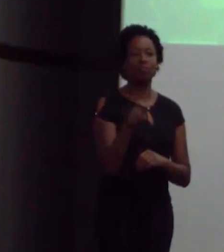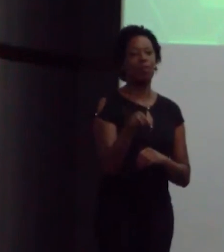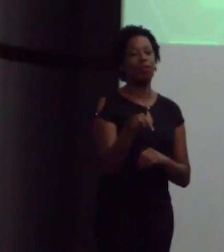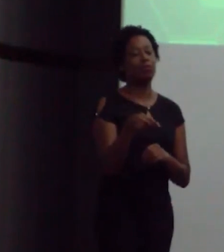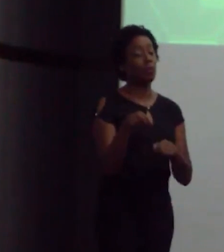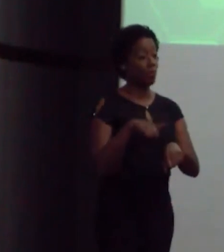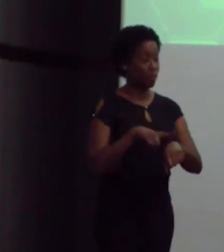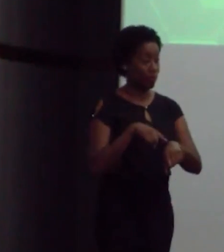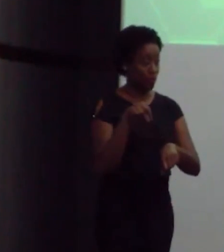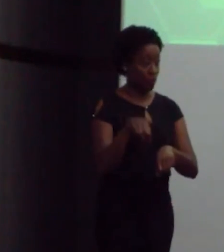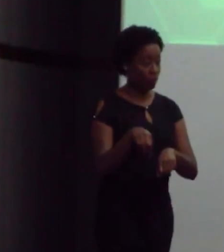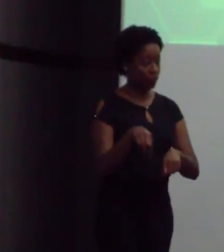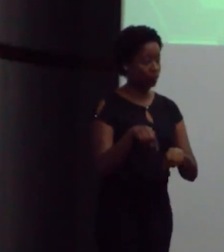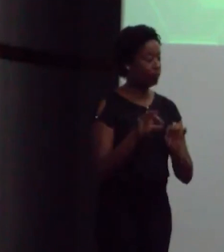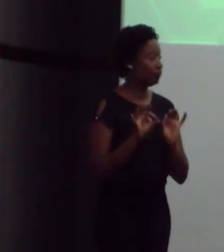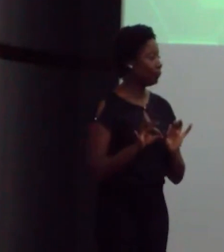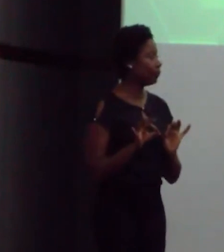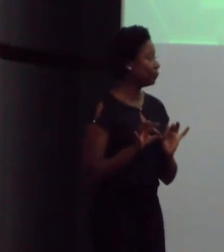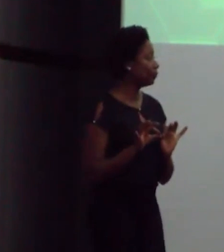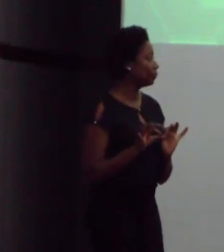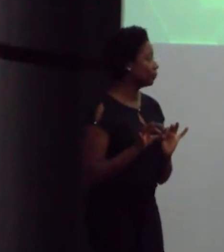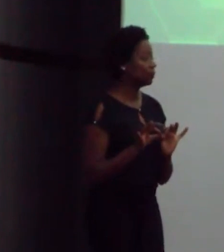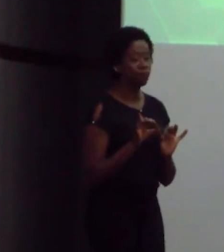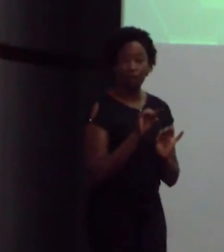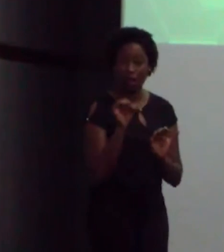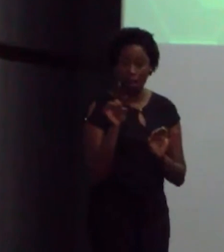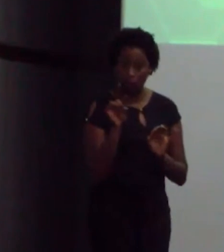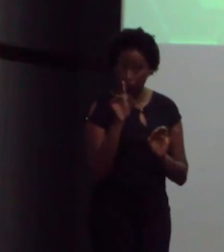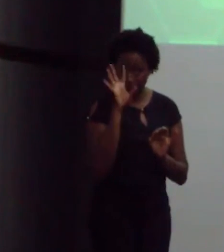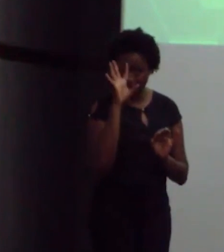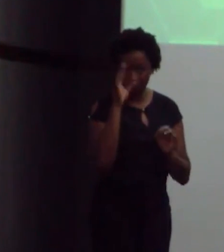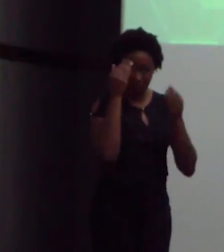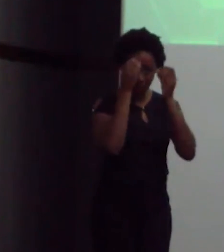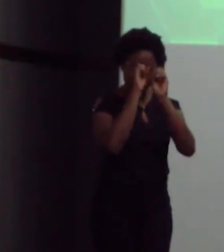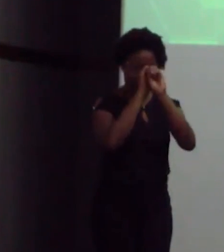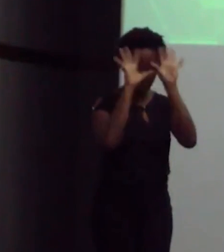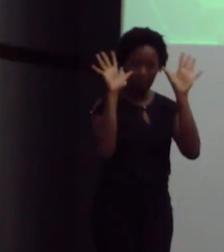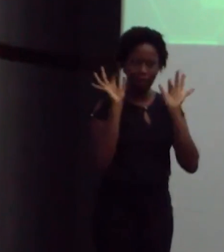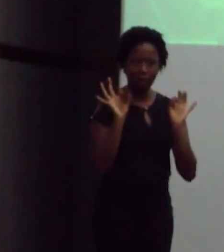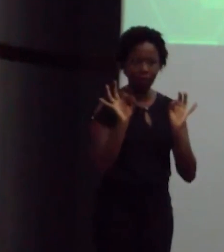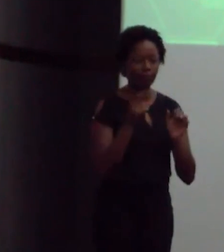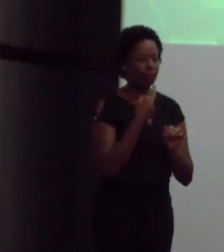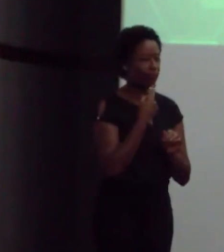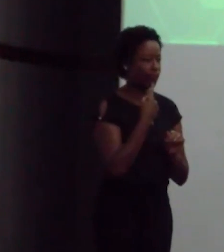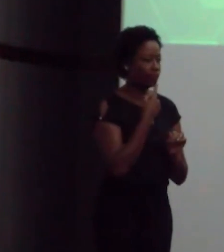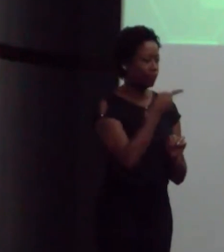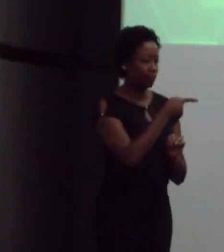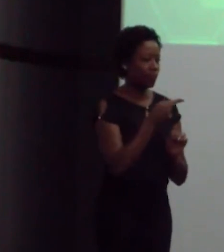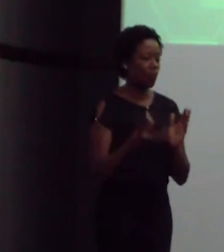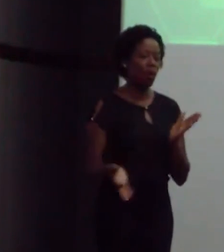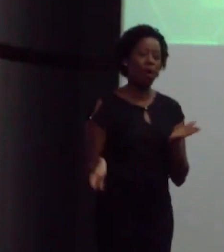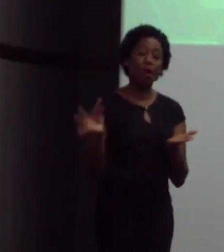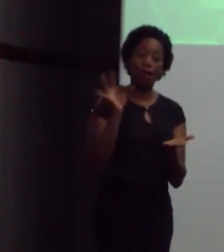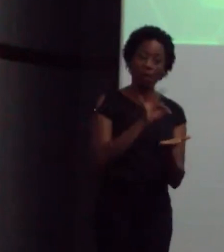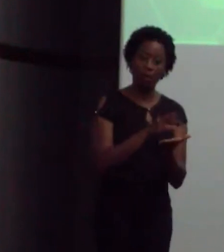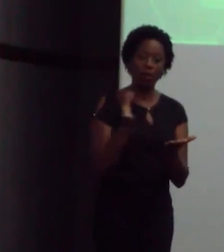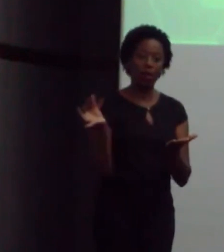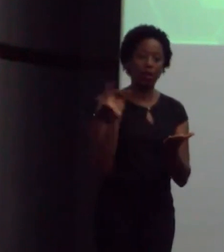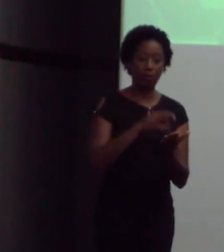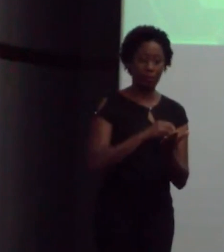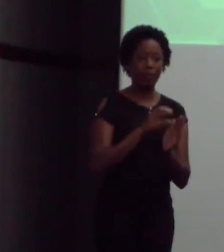condição, pessoal. Talvez a gente não tenha clareza, mas, até aproveitando, colocar um capítulo a mais na nossa